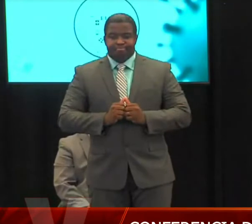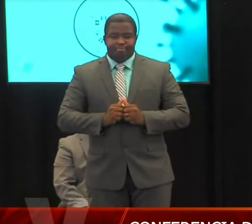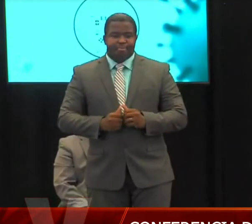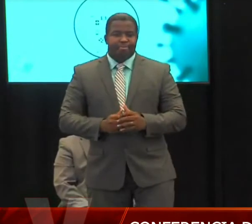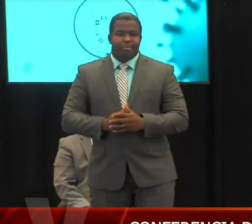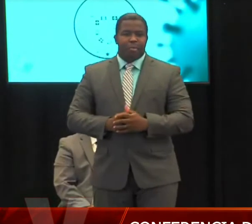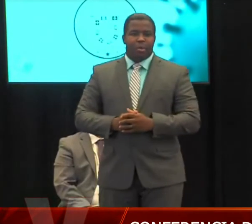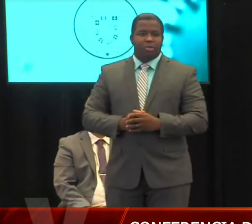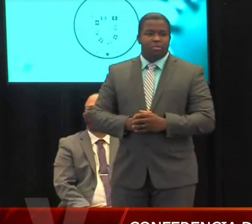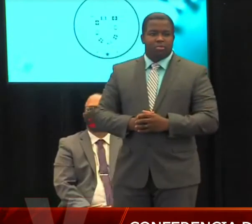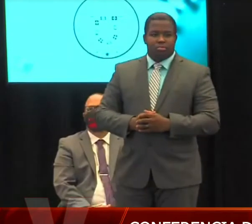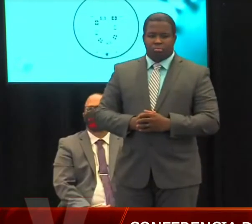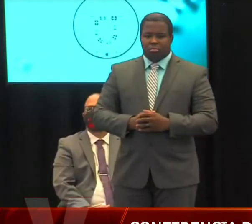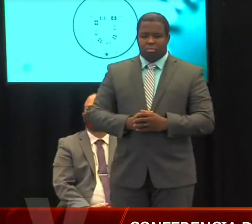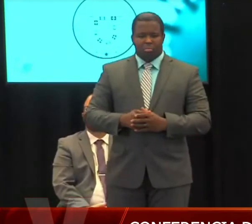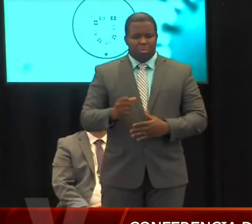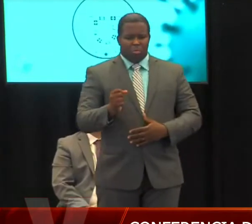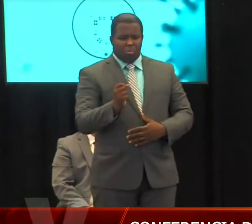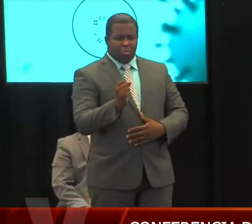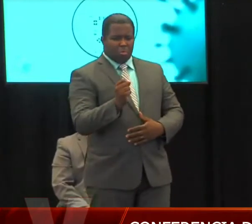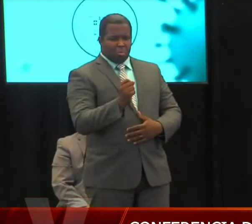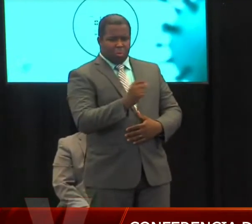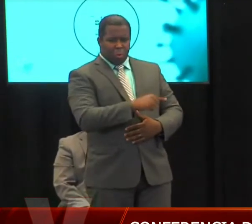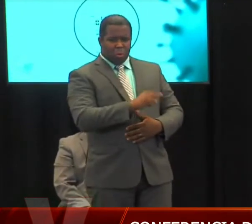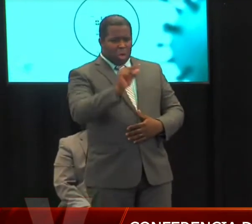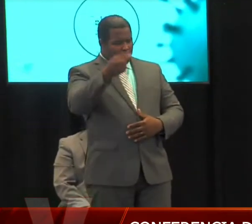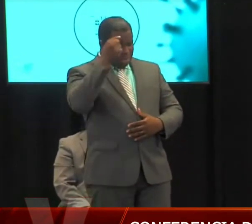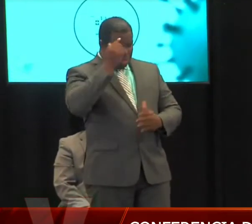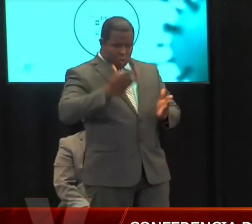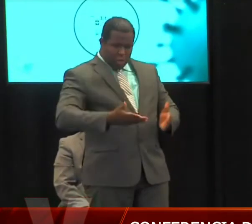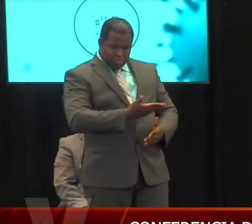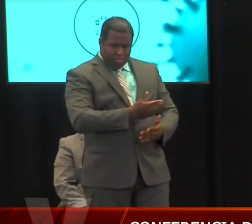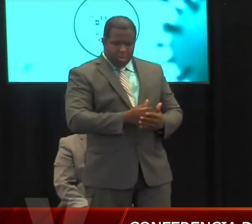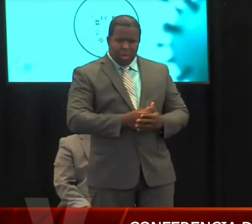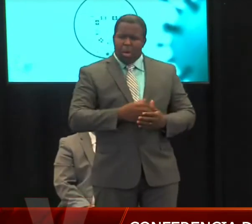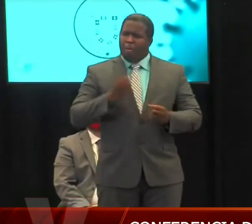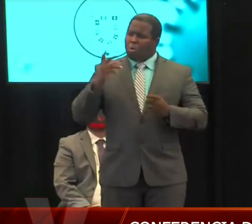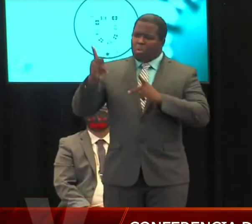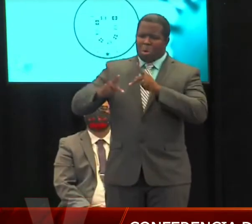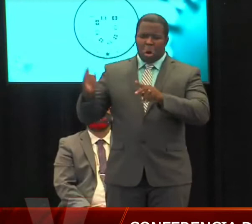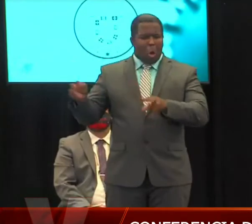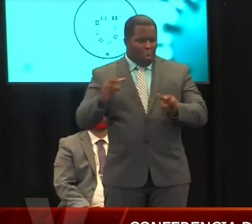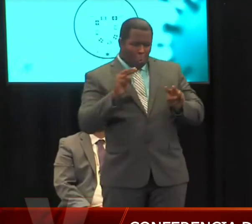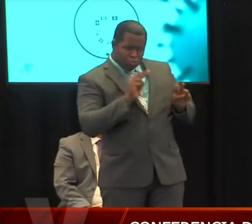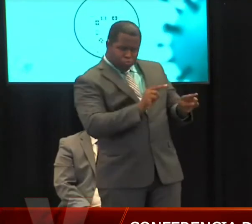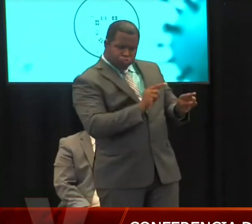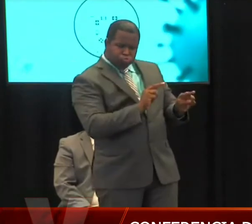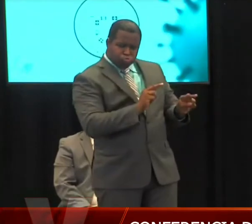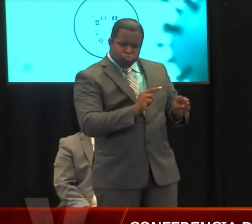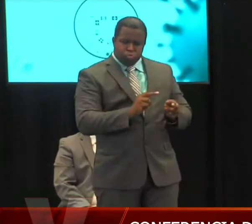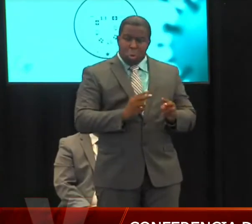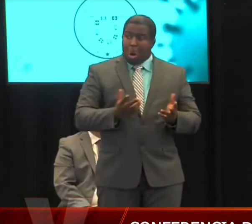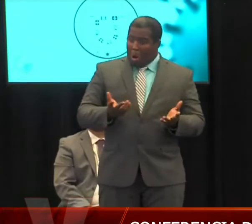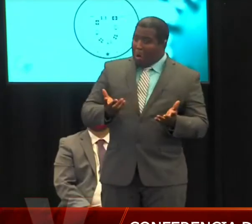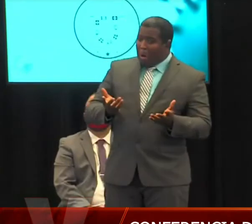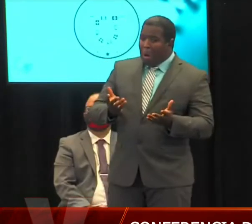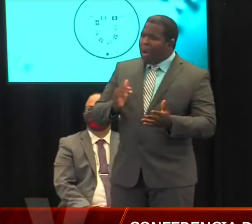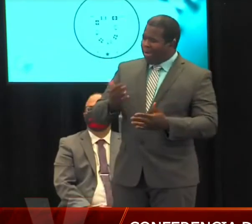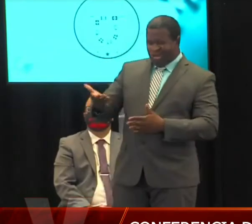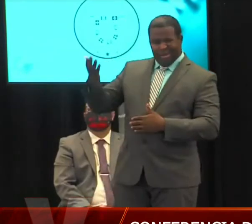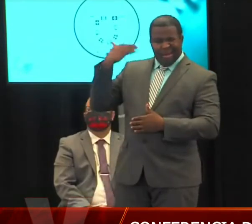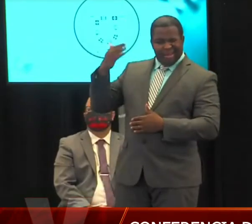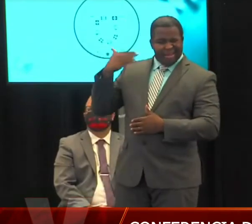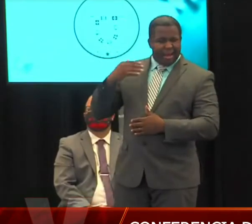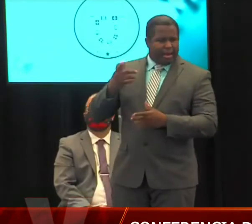intervención que ha hecho el Departamento de Salud, por ejemplo, en el caso de la actividad que hubo en Morovis. Pero también ha habido mucho señalamiento en el